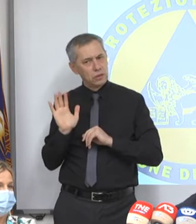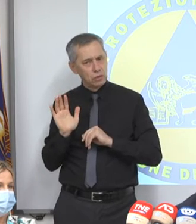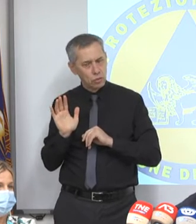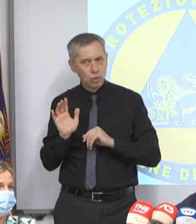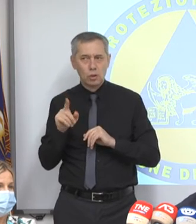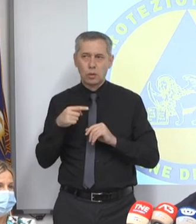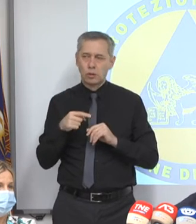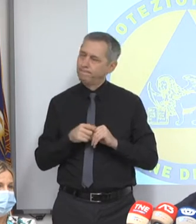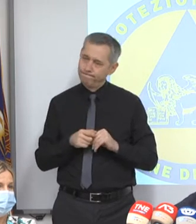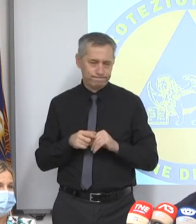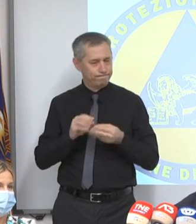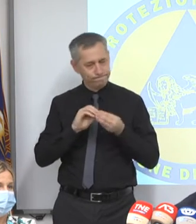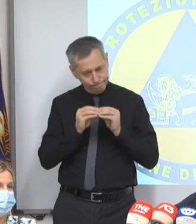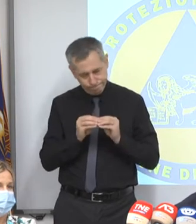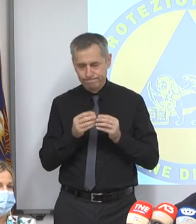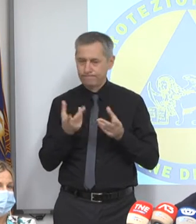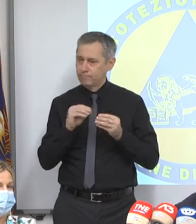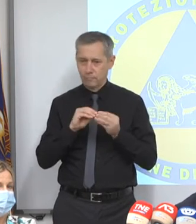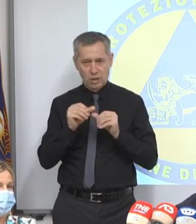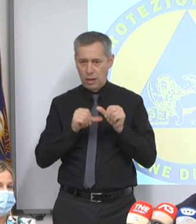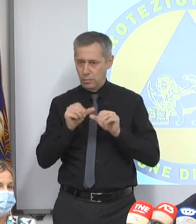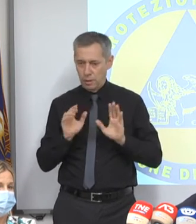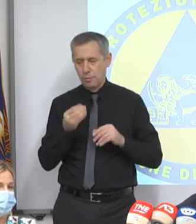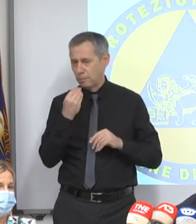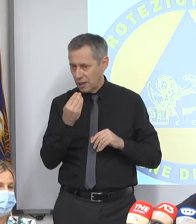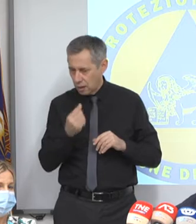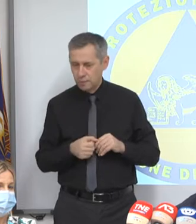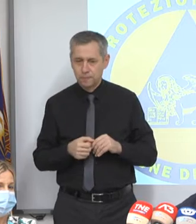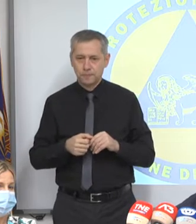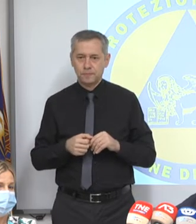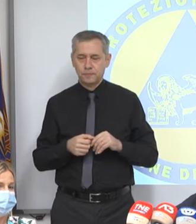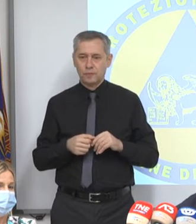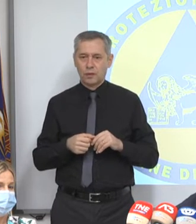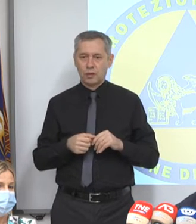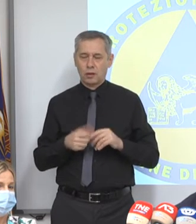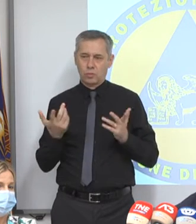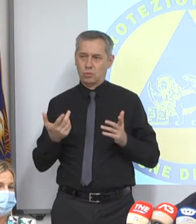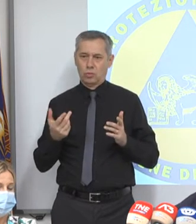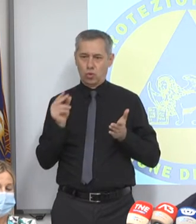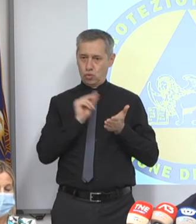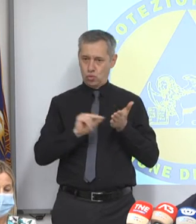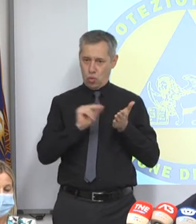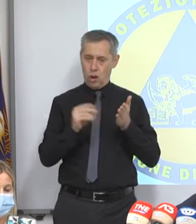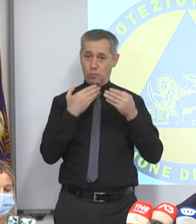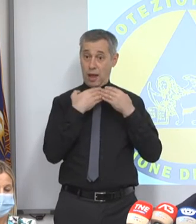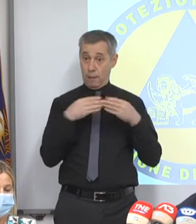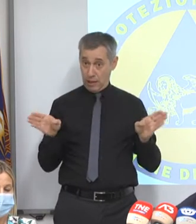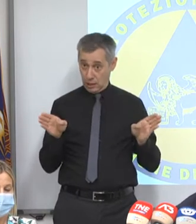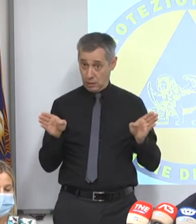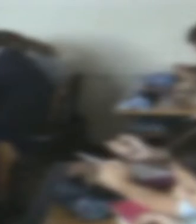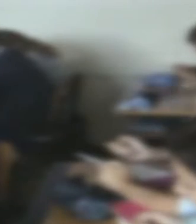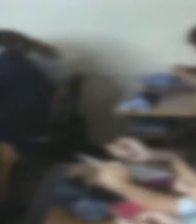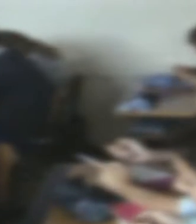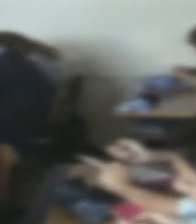abbiamo dovuto rivederlo e vi spiego anche perché, perché la rassicurazione di avere le scuole comunque aperte come abbiamo annunciato